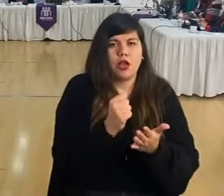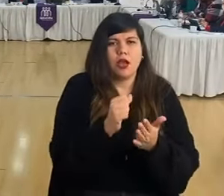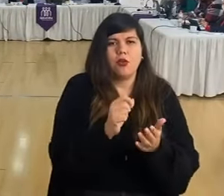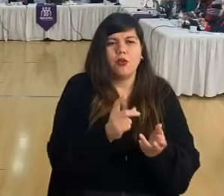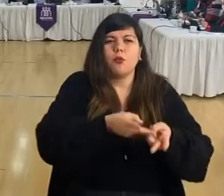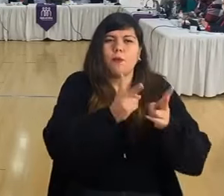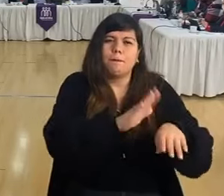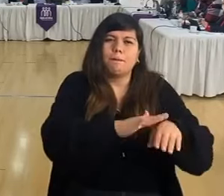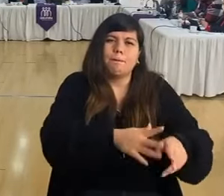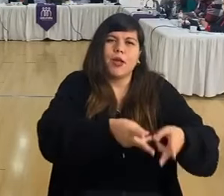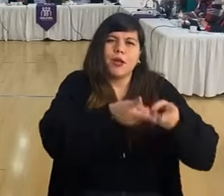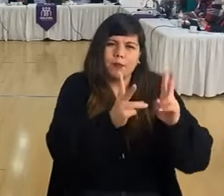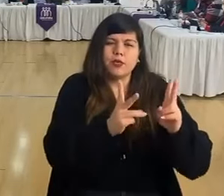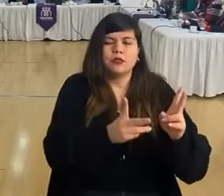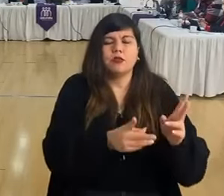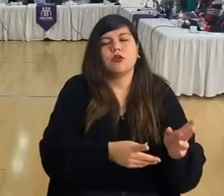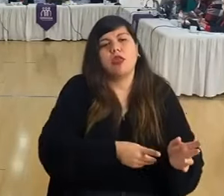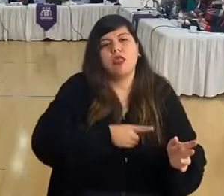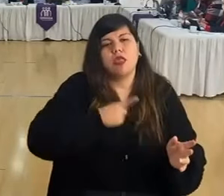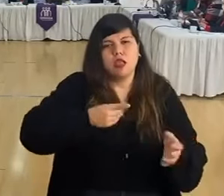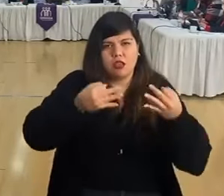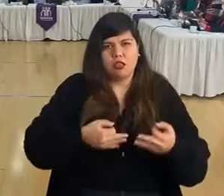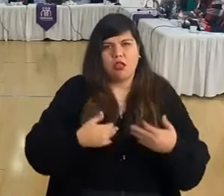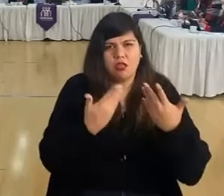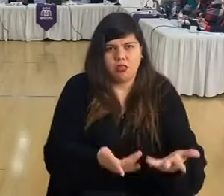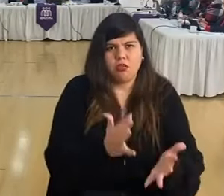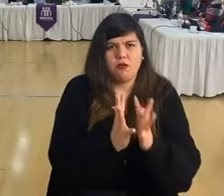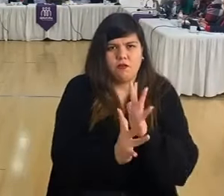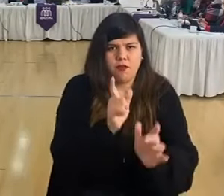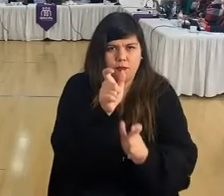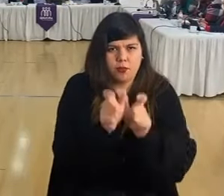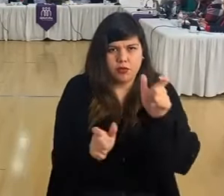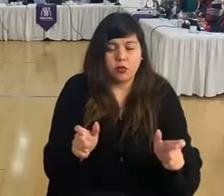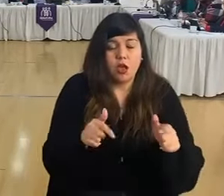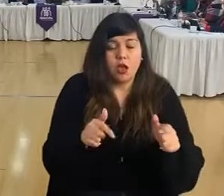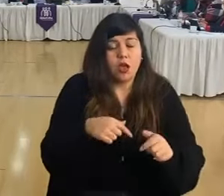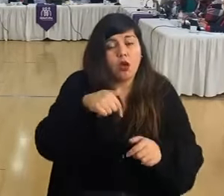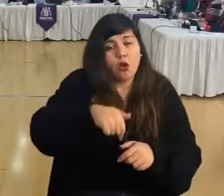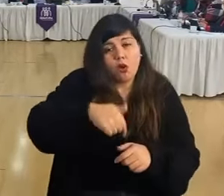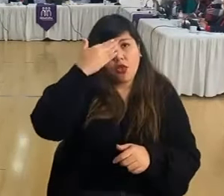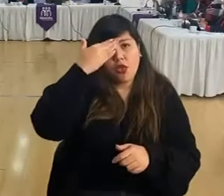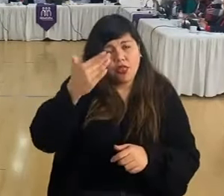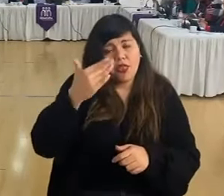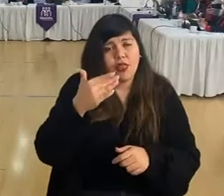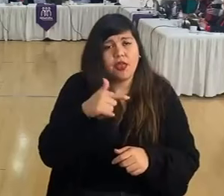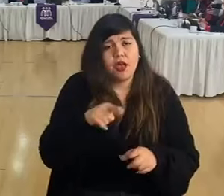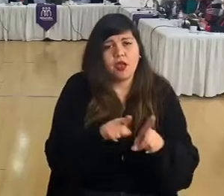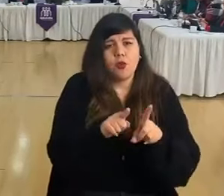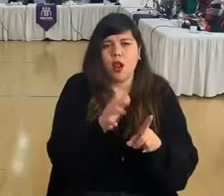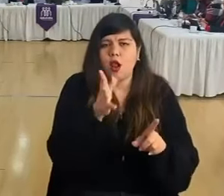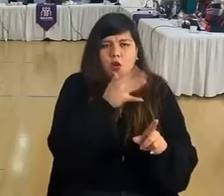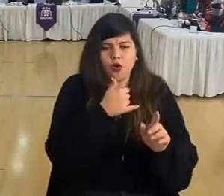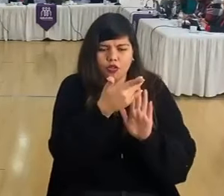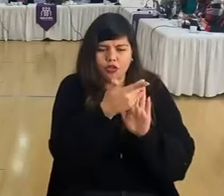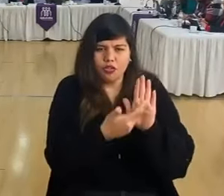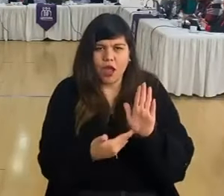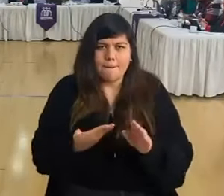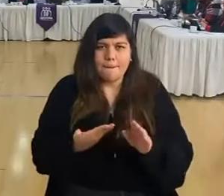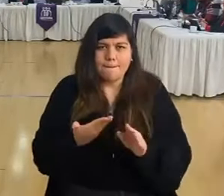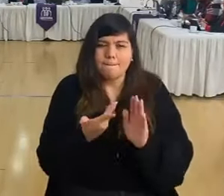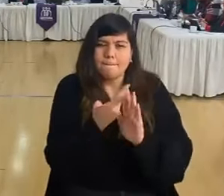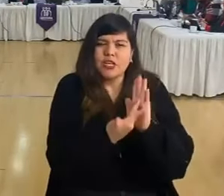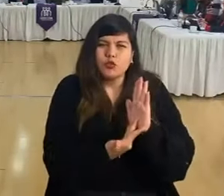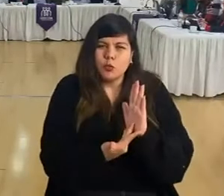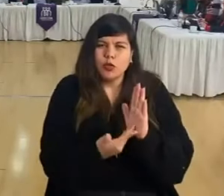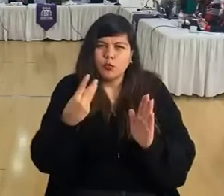que llegó a darle dignidad a los feriantes. Lo digo porque hoy día, más allá de quien está en el presupuesto municipal, creo